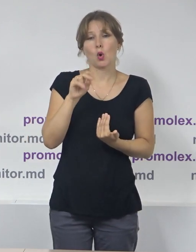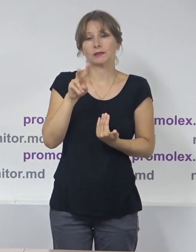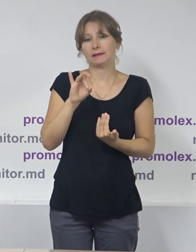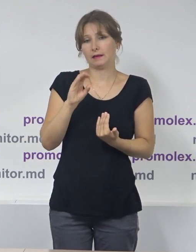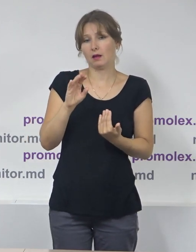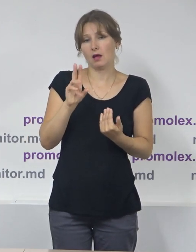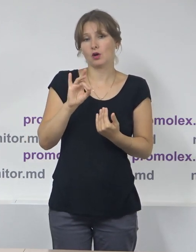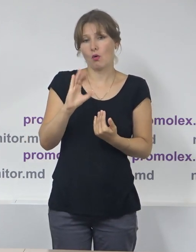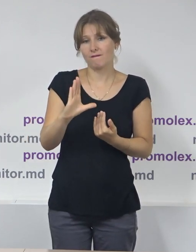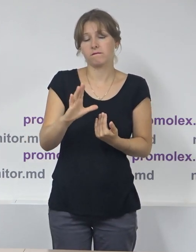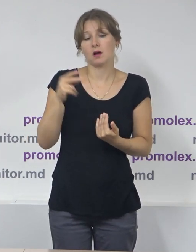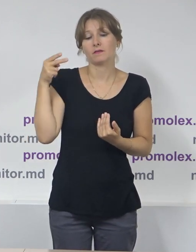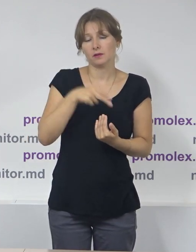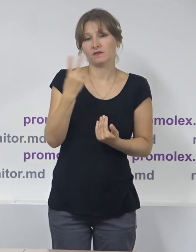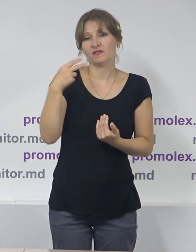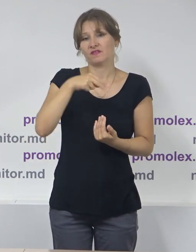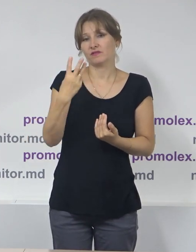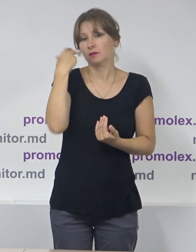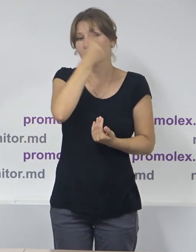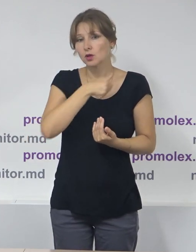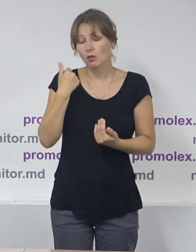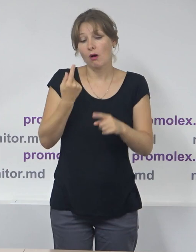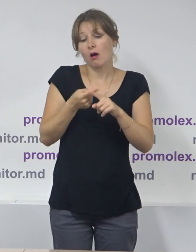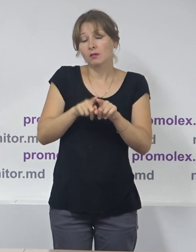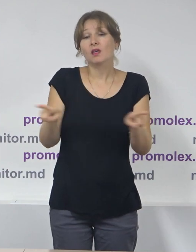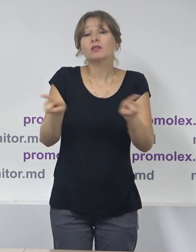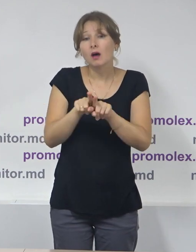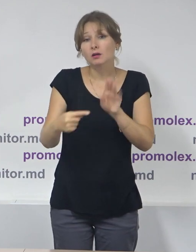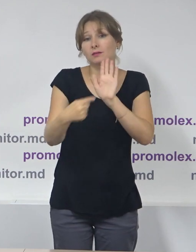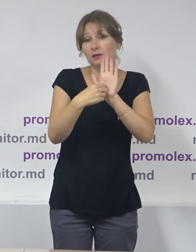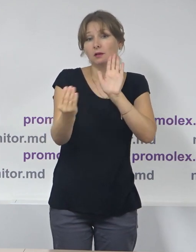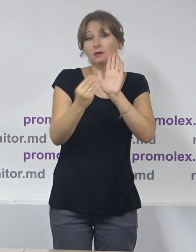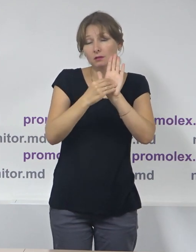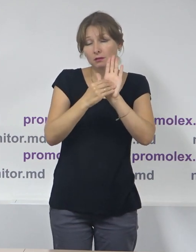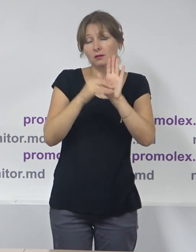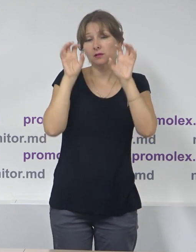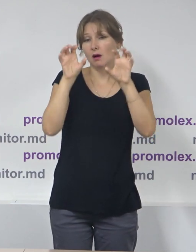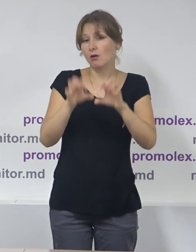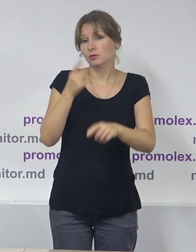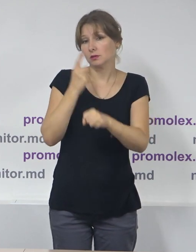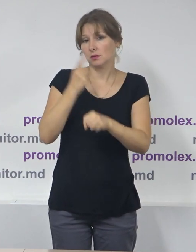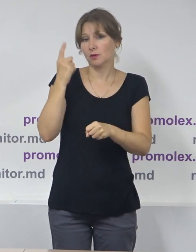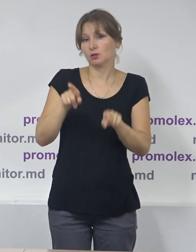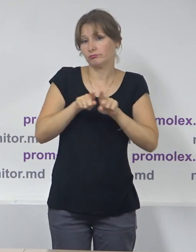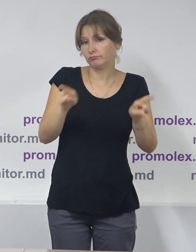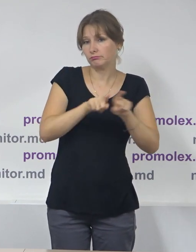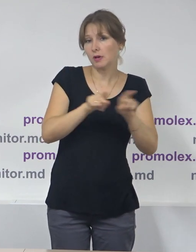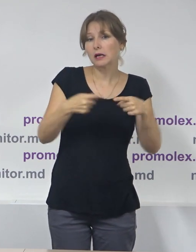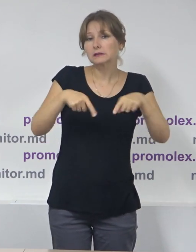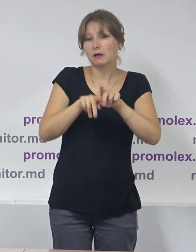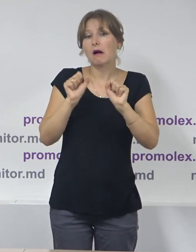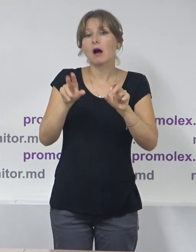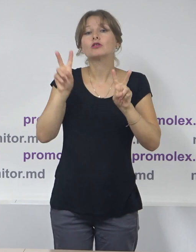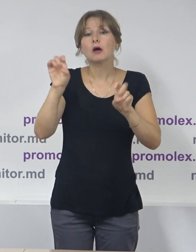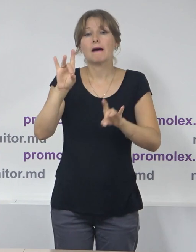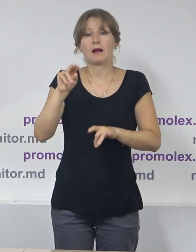-2023, cei ce iarăși contravine previderilor lege cu privire la publicitate. La 24 august, în rezultatul